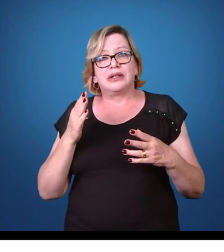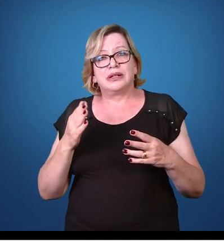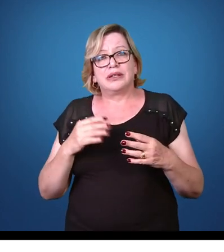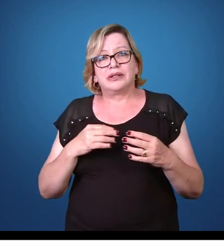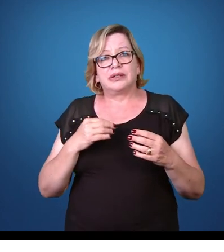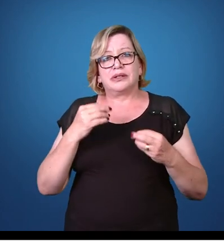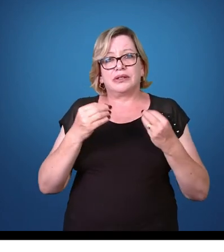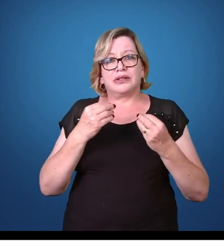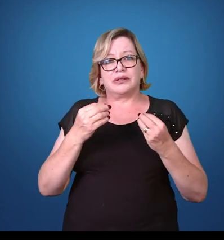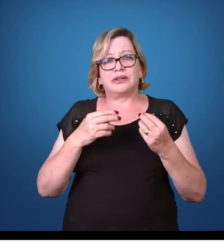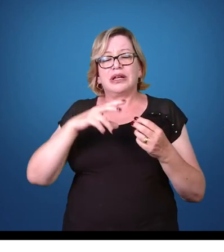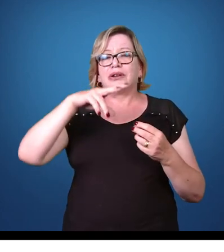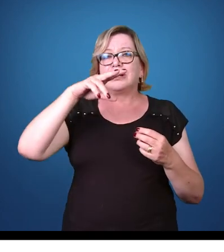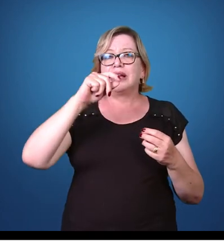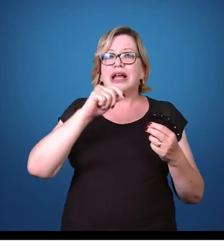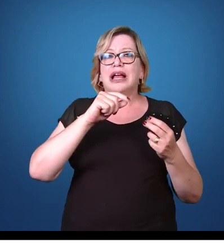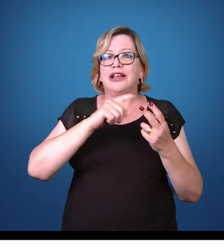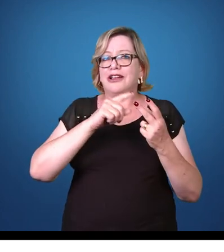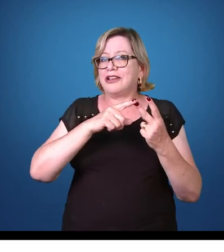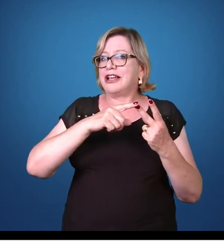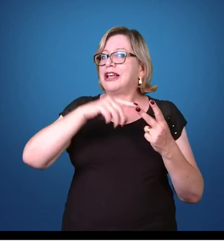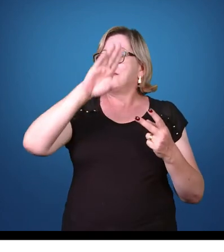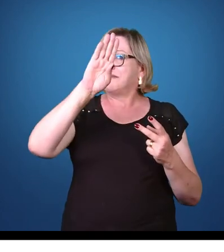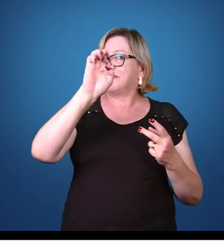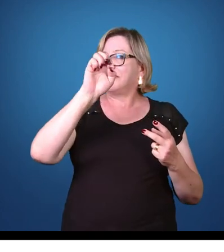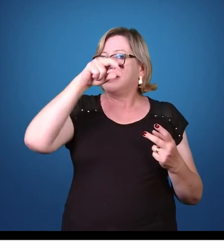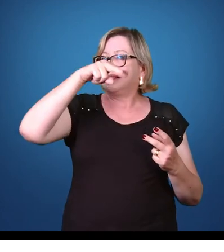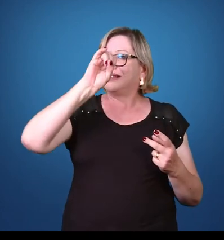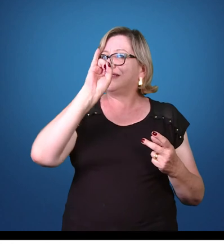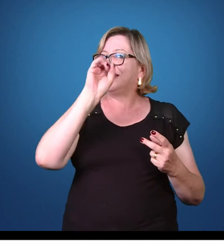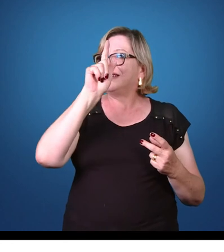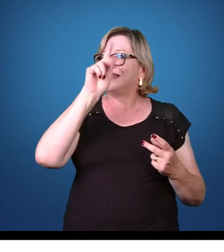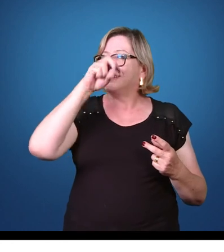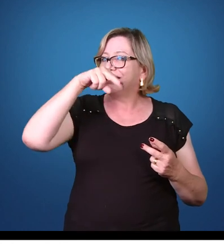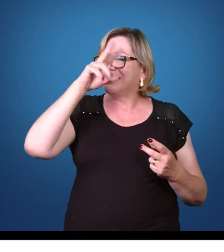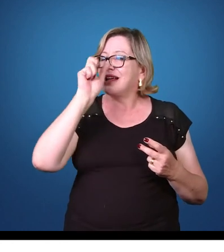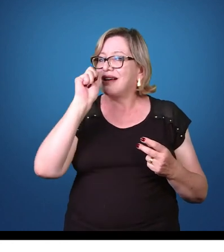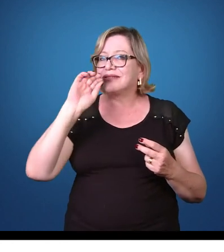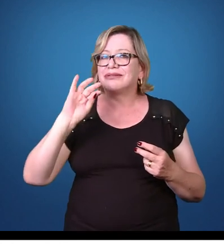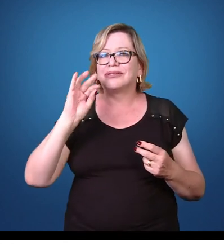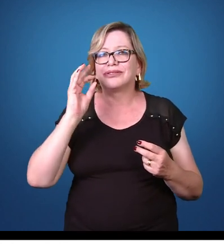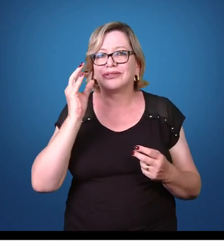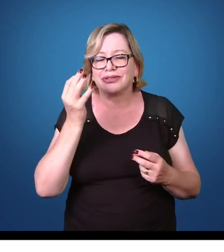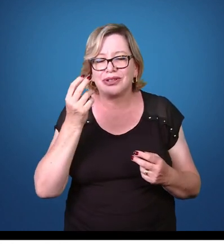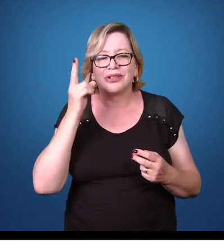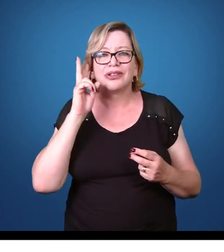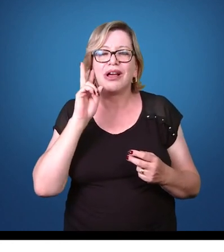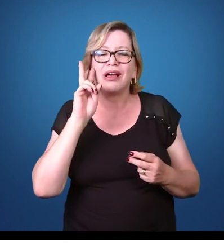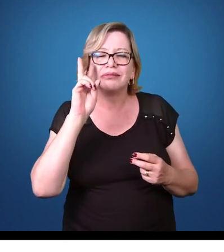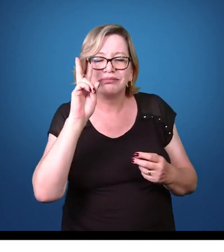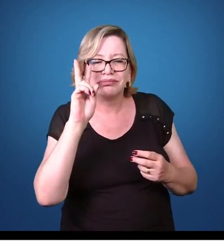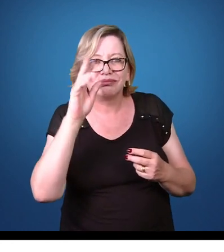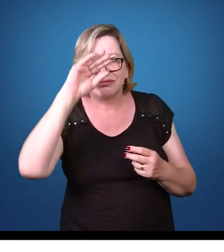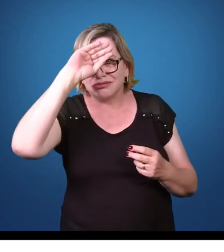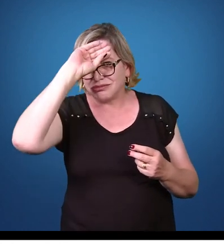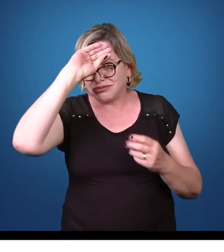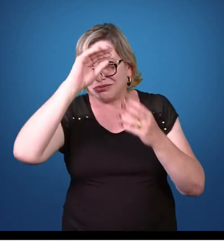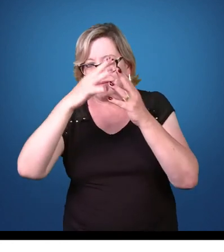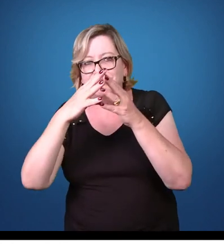no caso da terçã benigna, que é pelas outras duas espécies, embora seja de 40 em 48 horas,